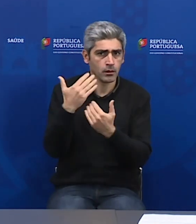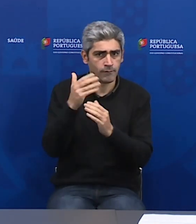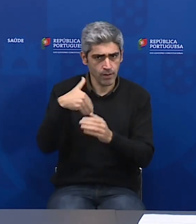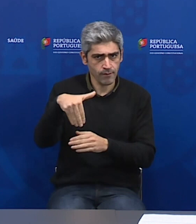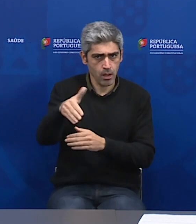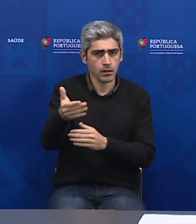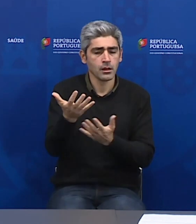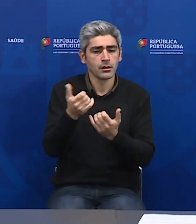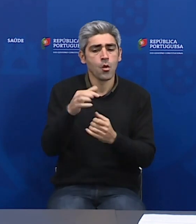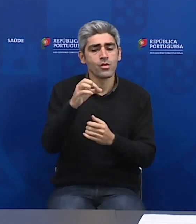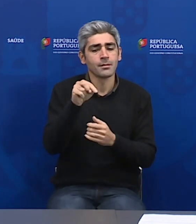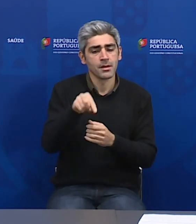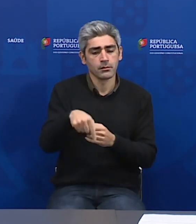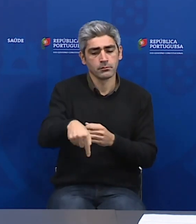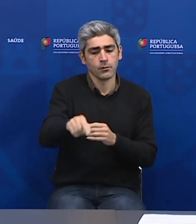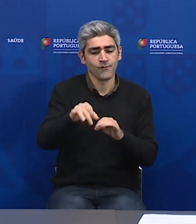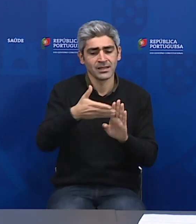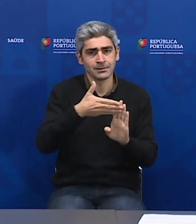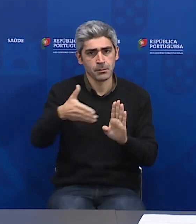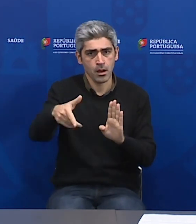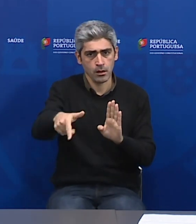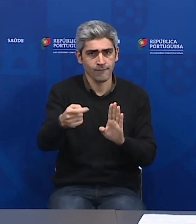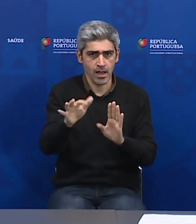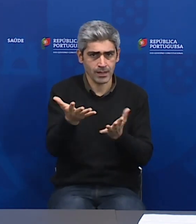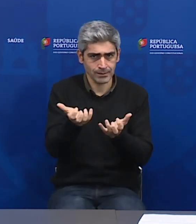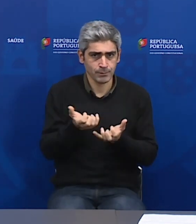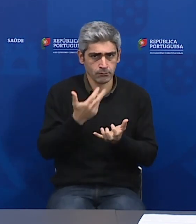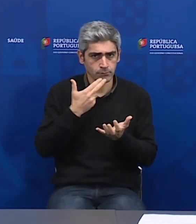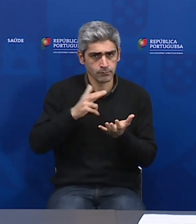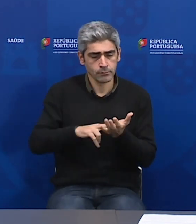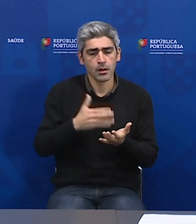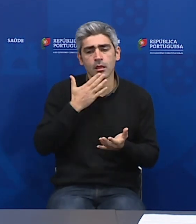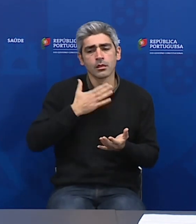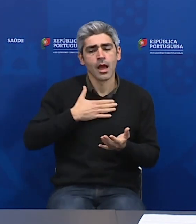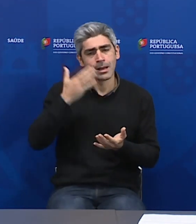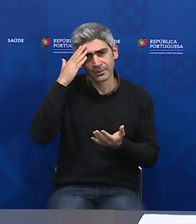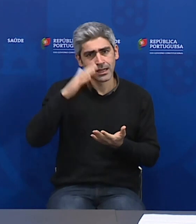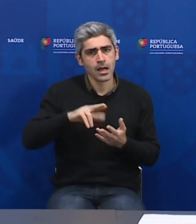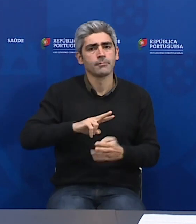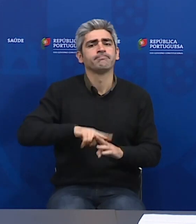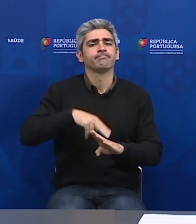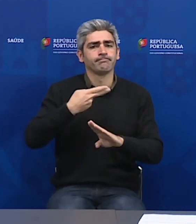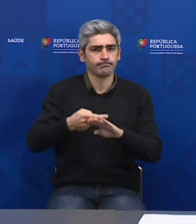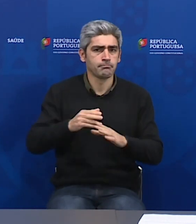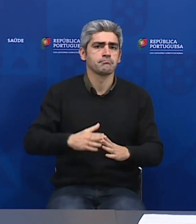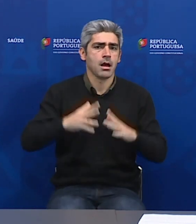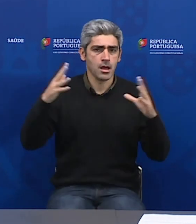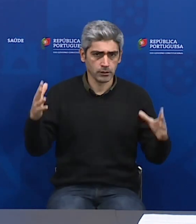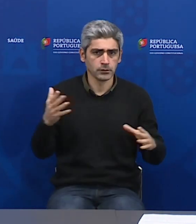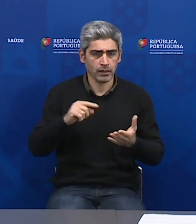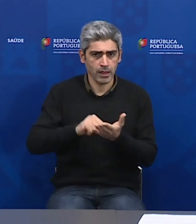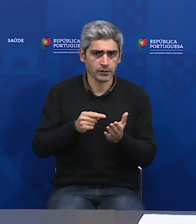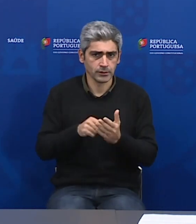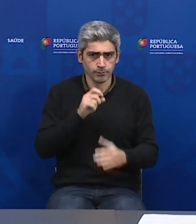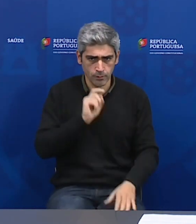se chegarão até ao final da semana, o que nos dará, de facto, uma grande capacidade de reforço nestes testes.